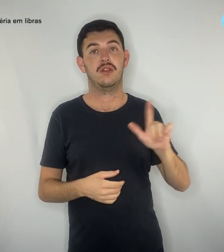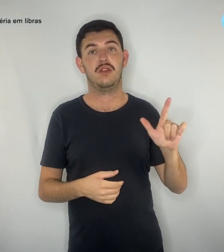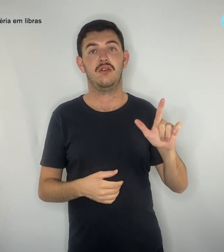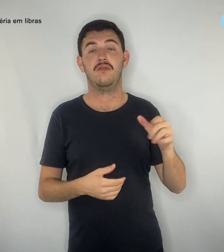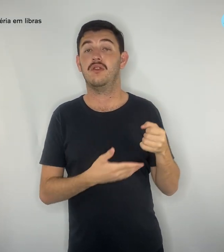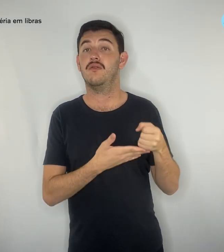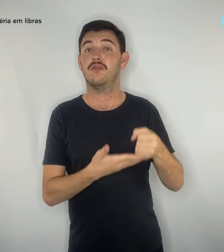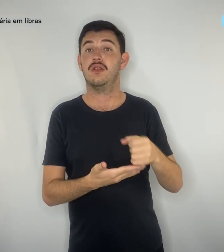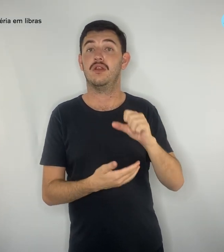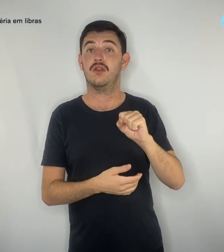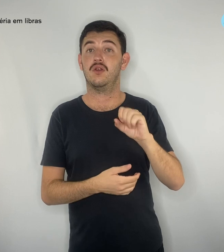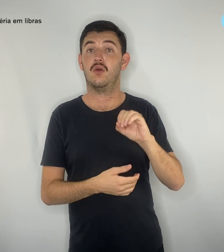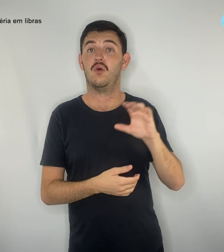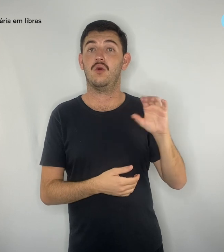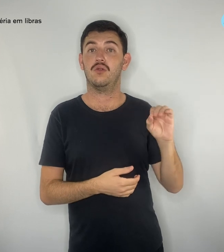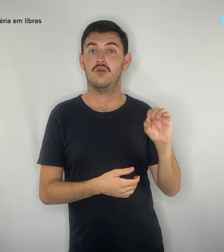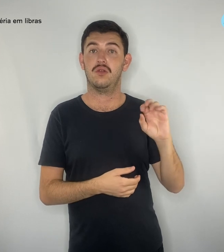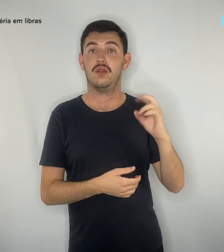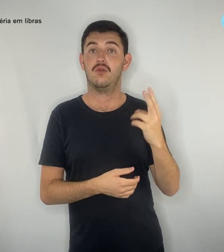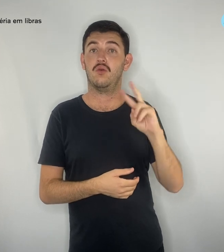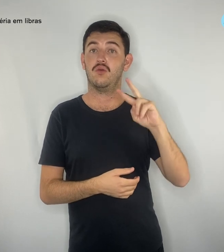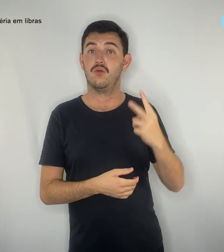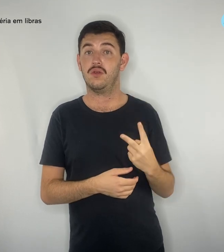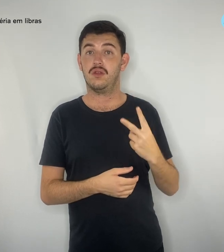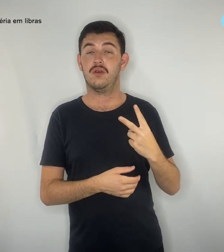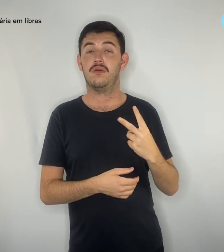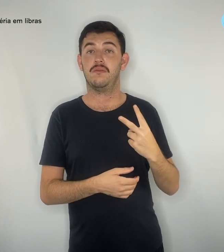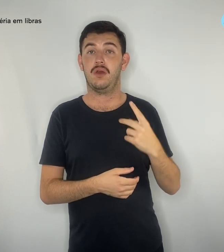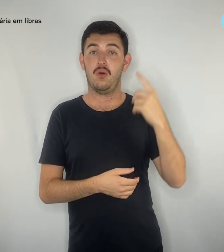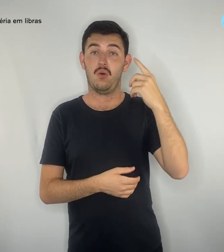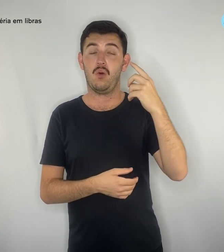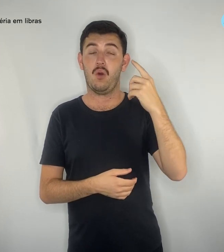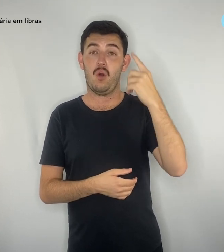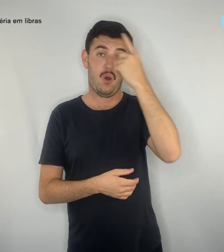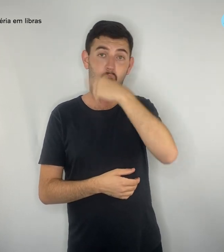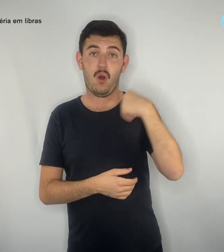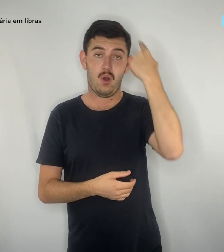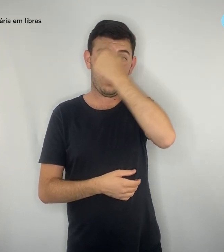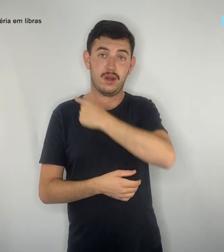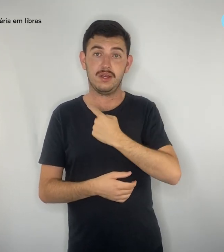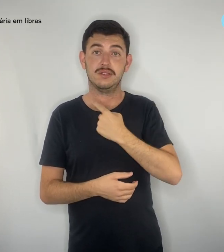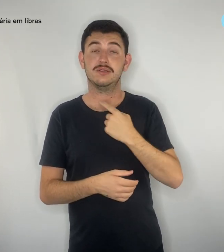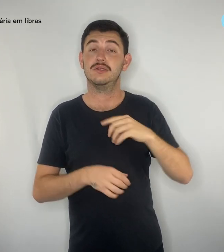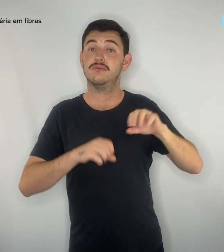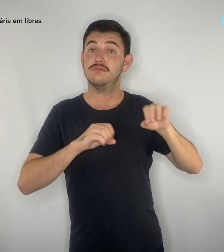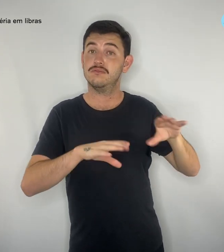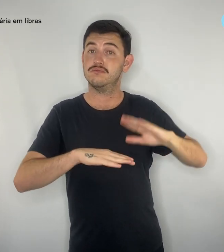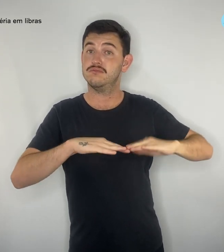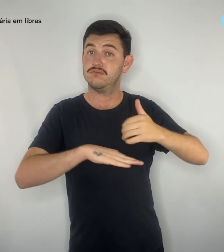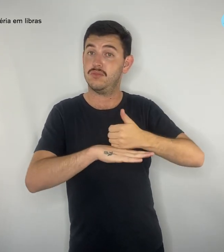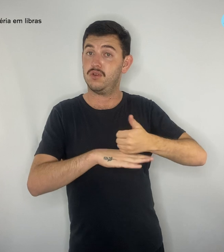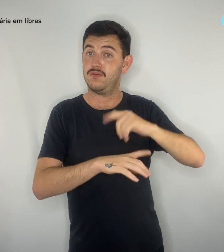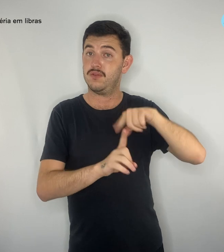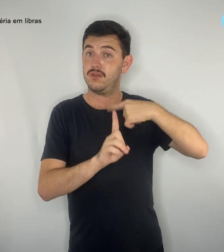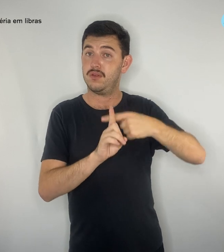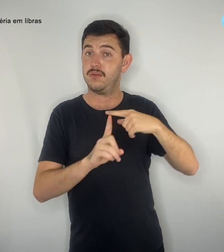,2 mil horas de educação profissional e tecnológica. De acordo com a lei 13